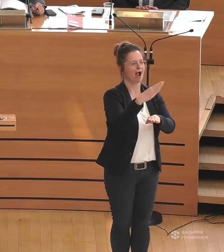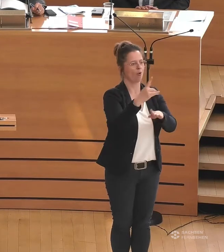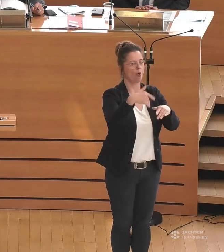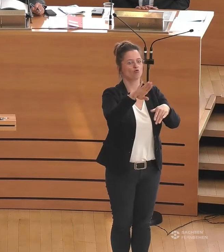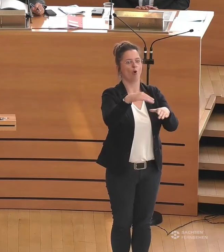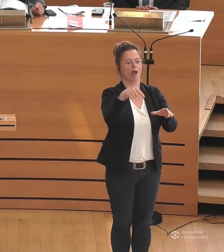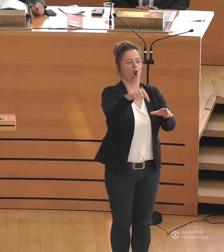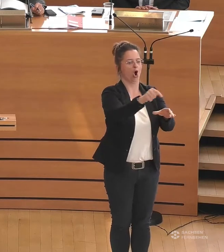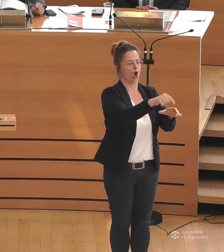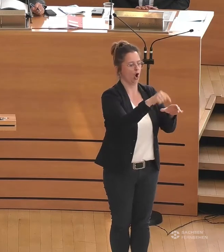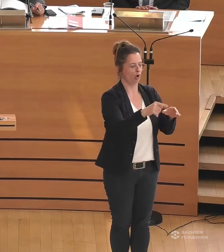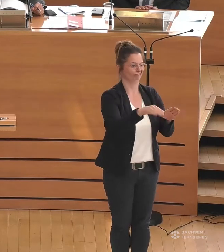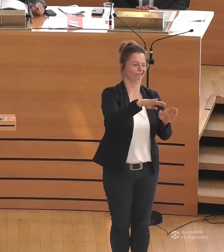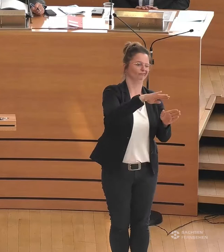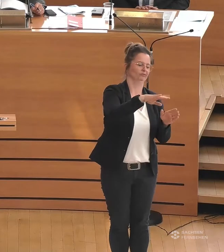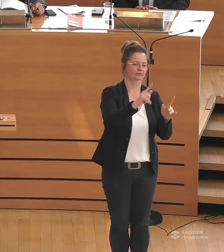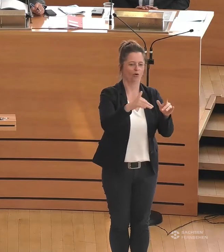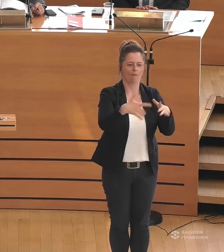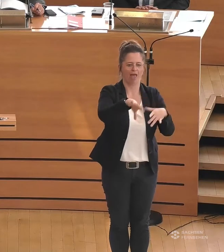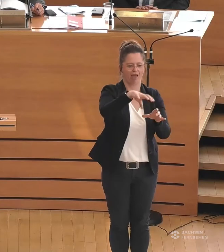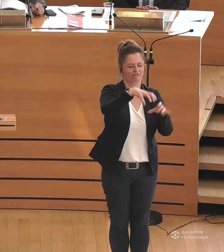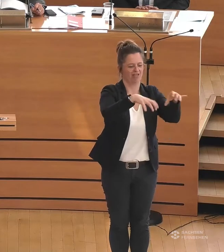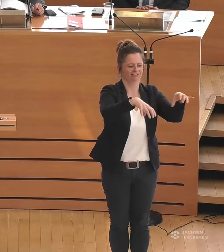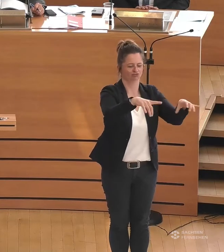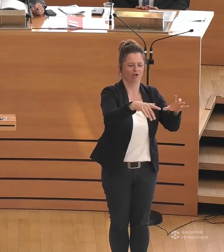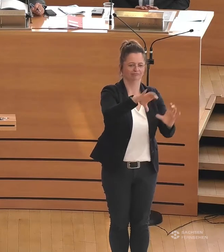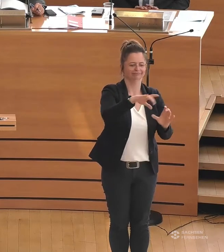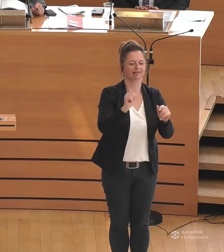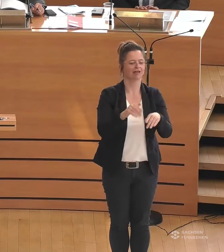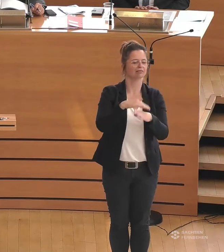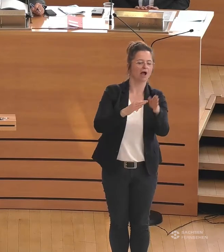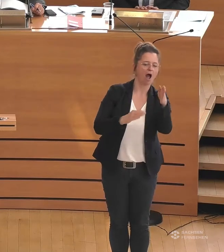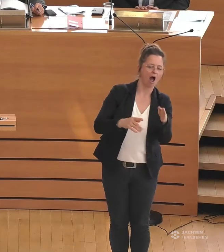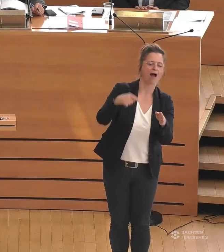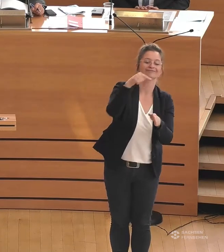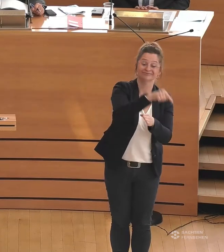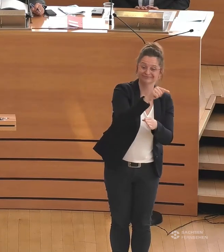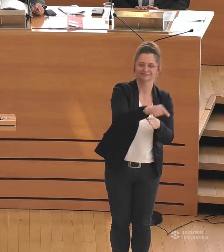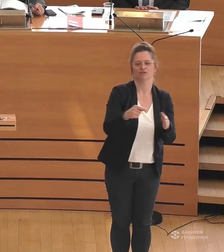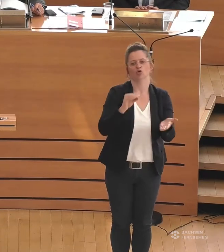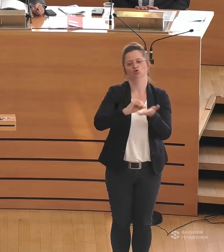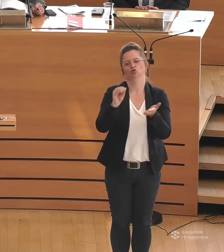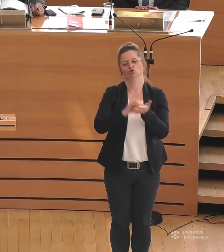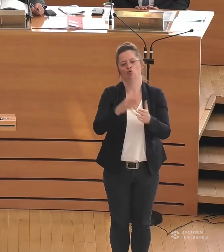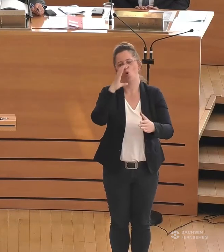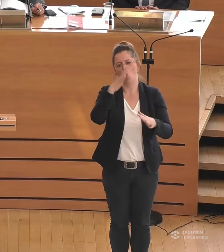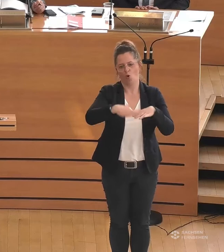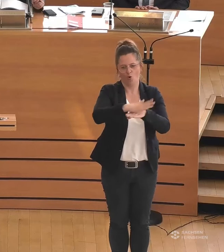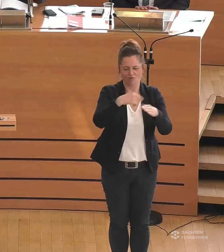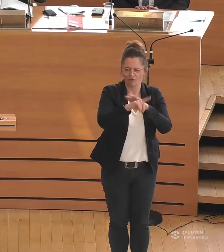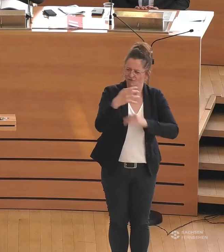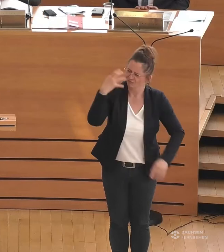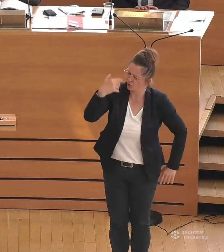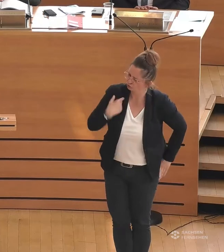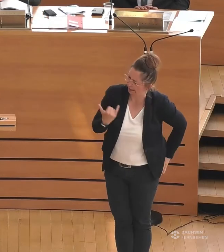Löcher, noch mehr schiefliegende Pflastersteine bis zum Seiteneingang in den Schulhof hinein. Und habe mir vorgestellt, wie das denn so ist, wenn man als Kind im